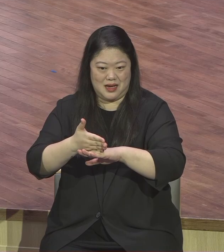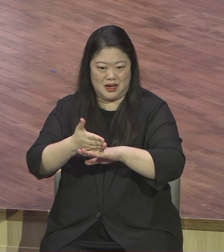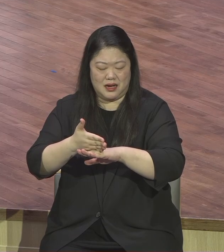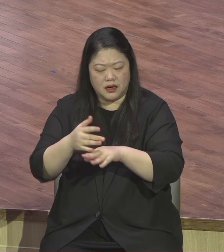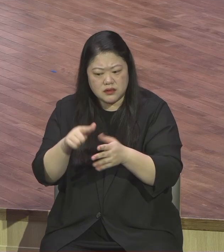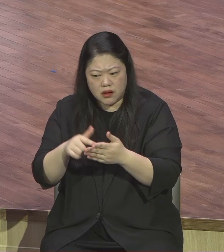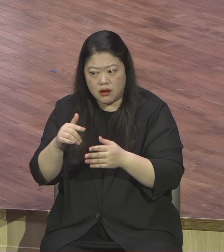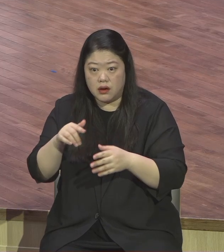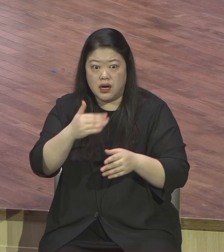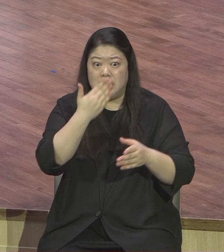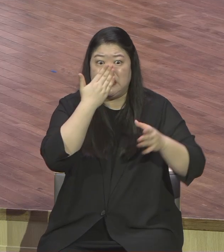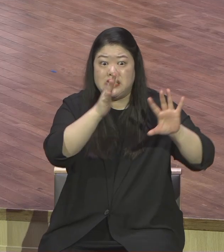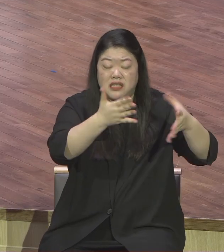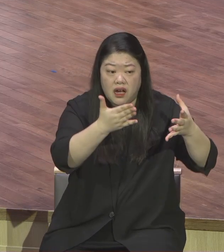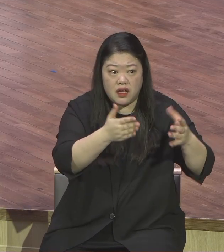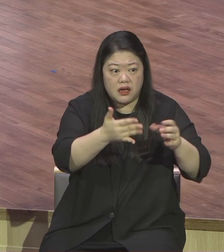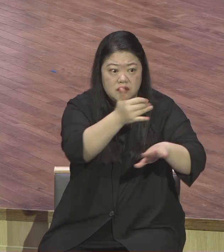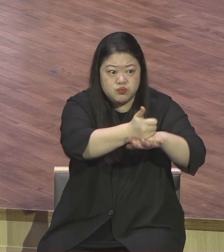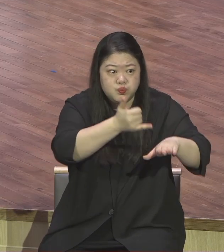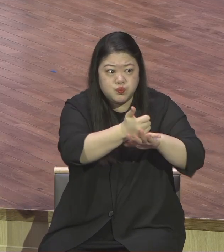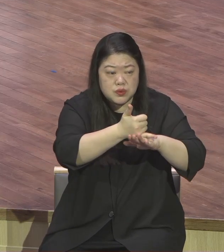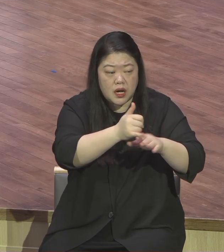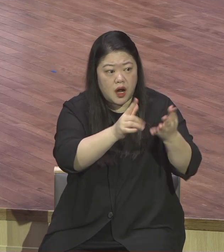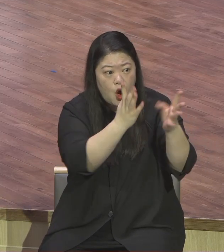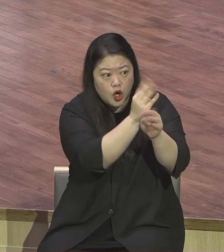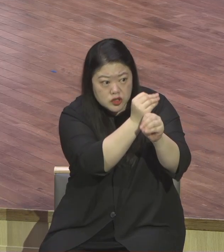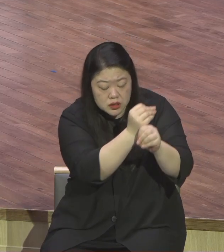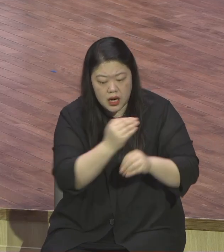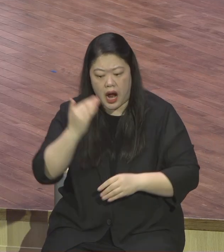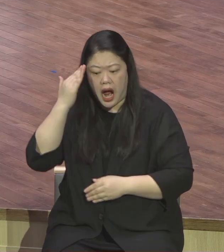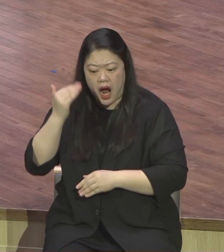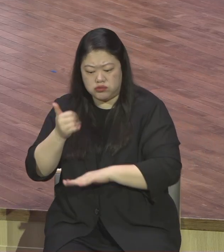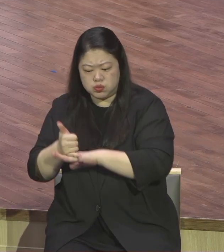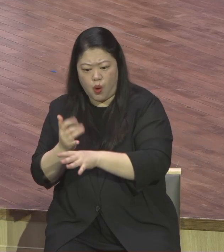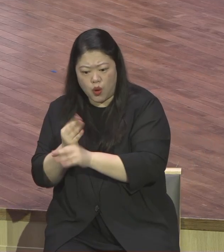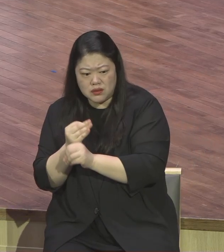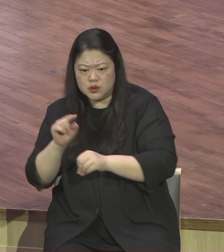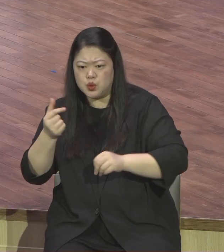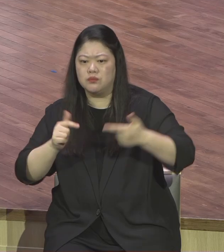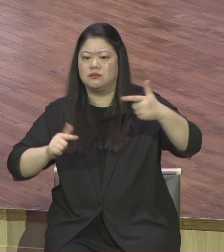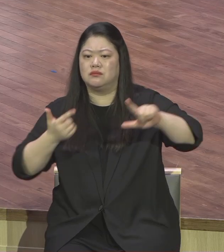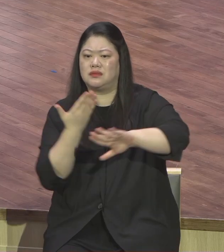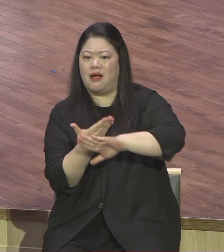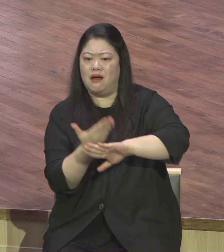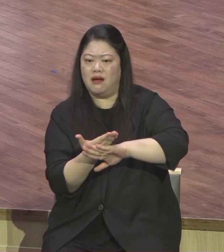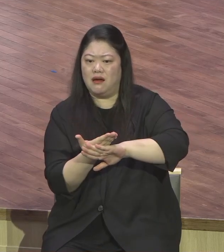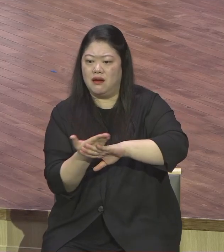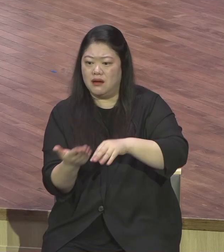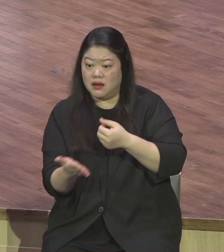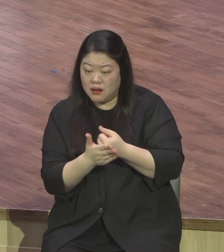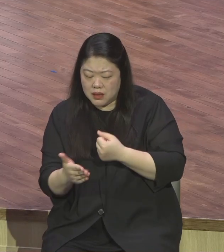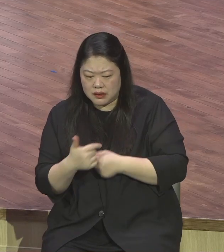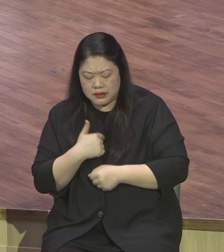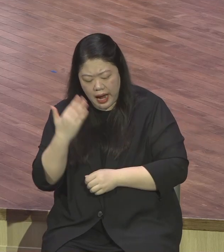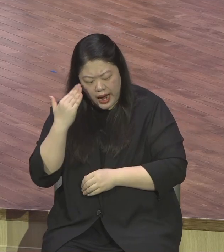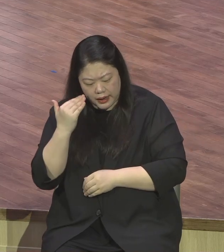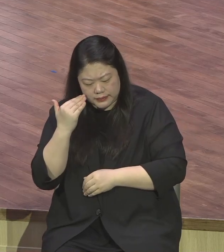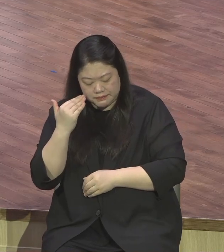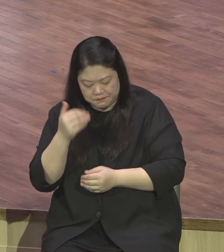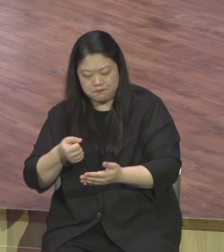이제 후반이 시작되는 7월 첫 주에 맥주감사 예배를 드리는